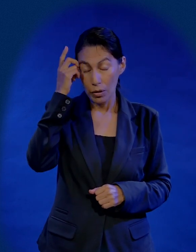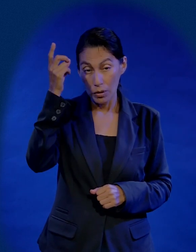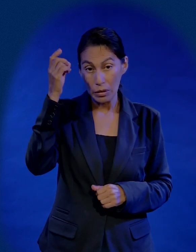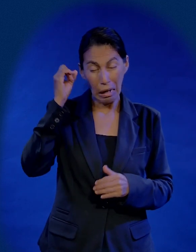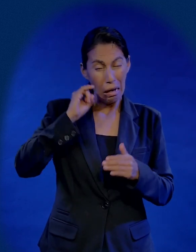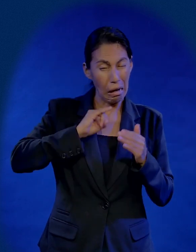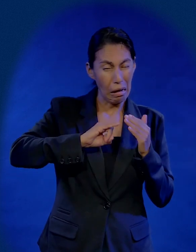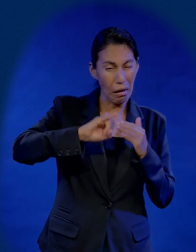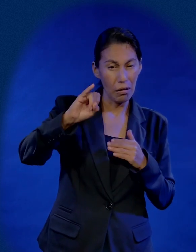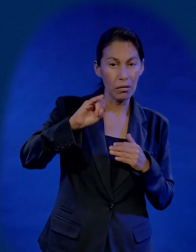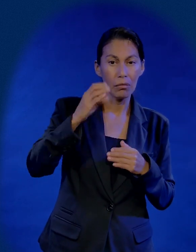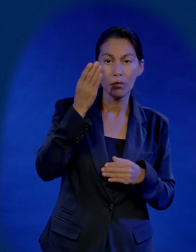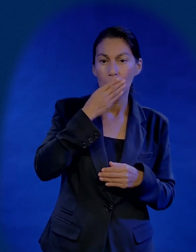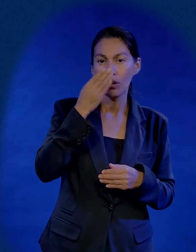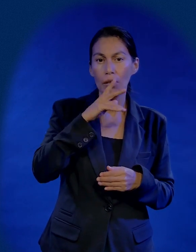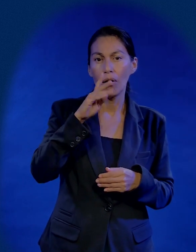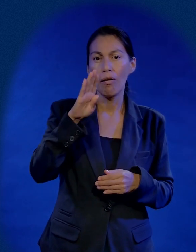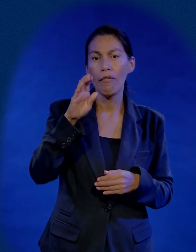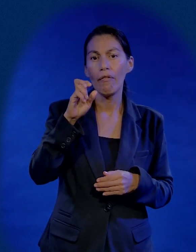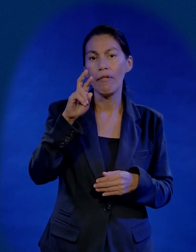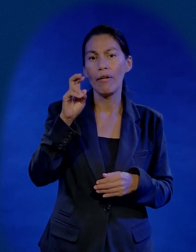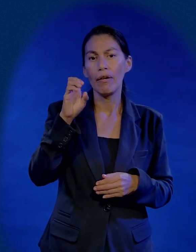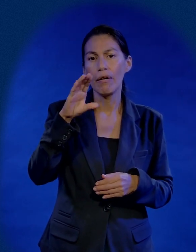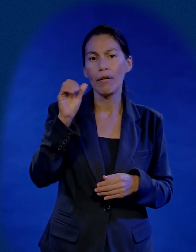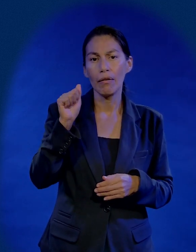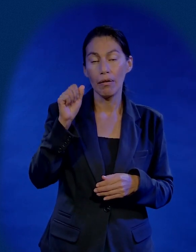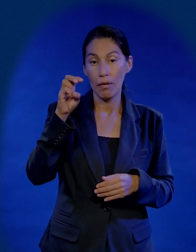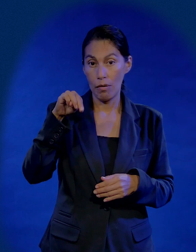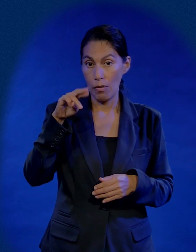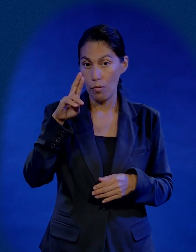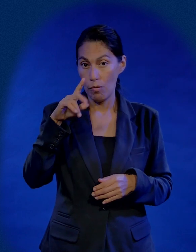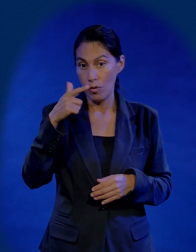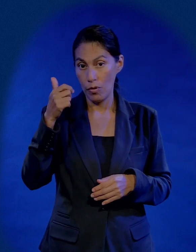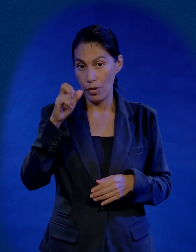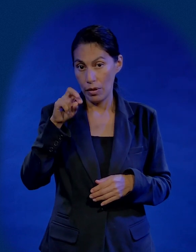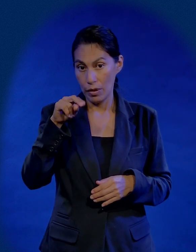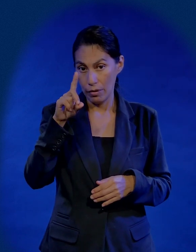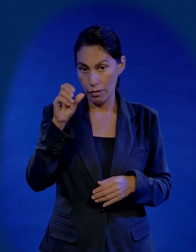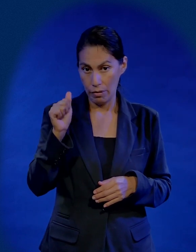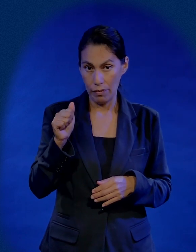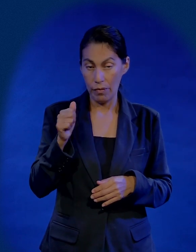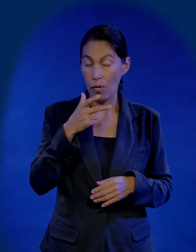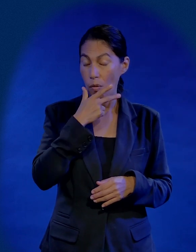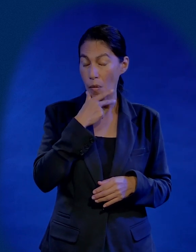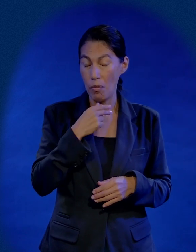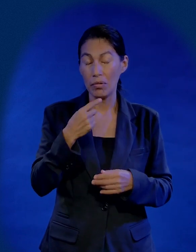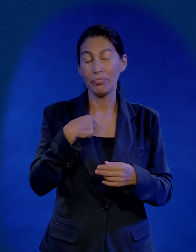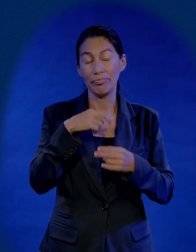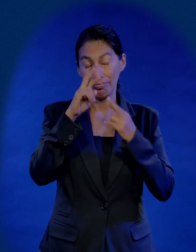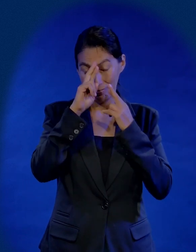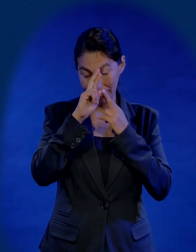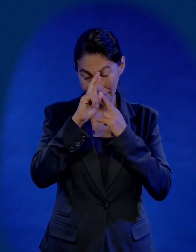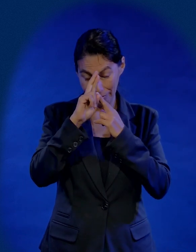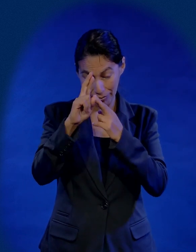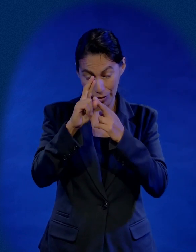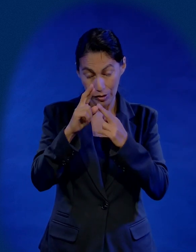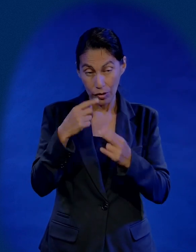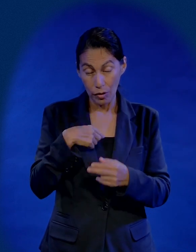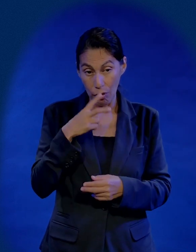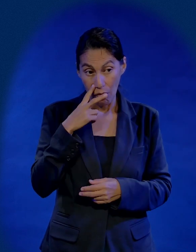un hombre de Dios de muy lejos el pastor Baraka Muganda un hombre que de verdad a